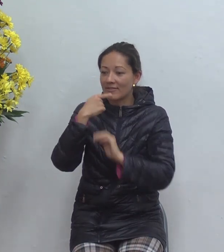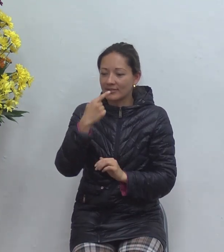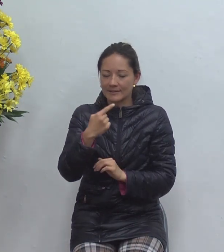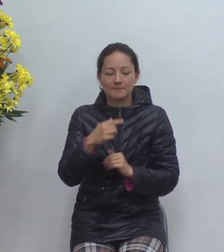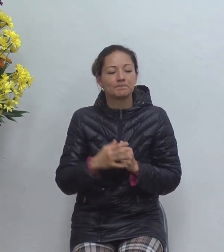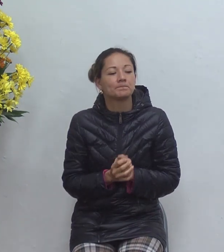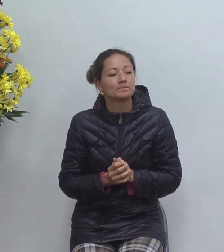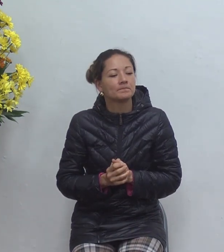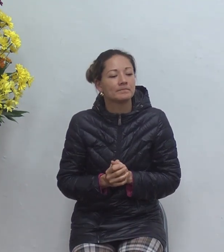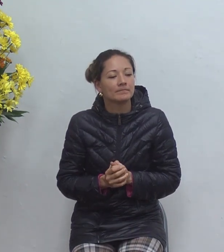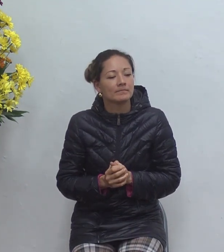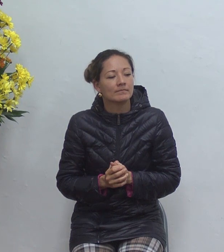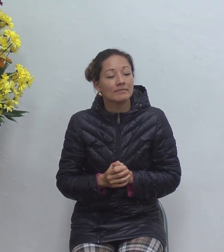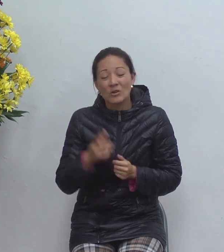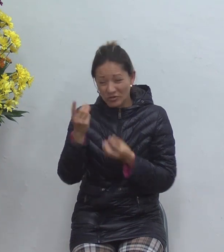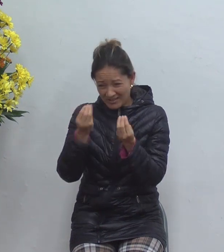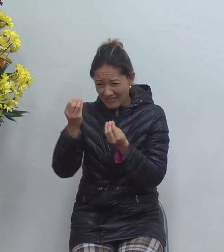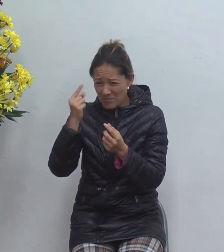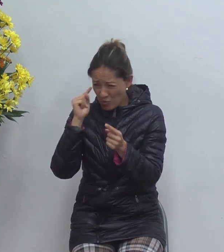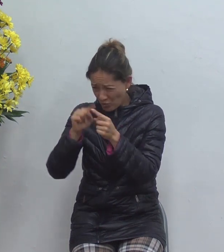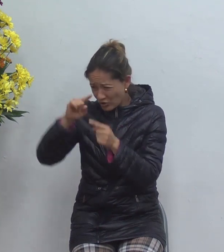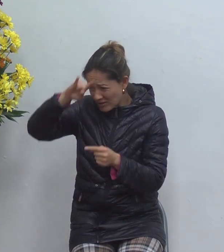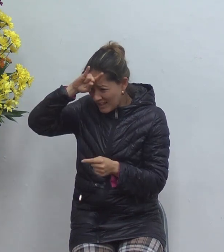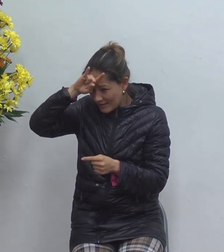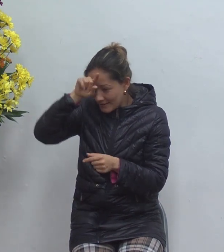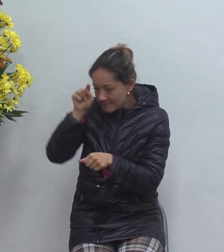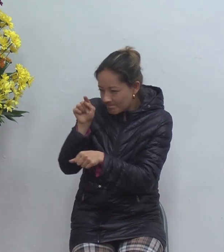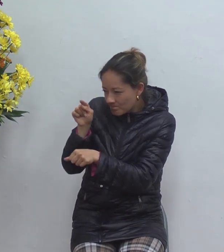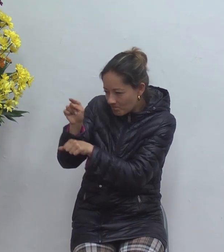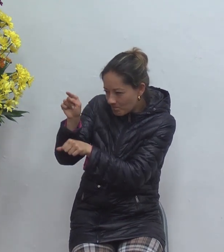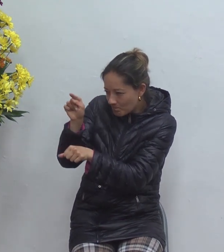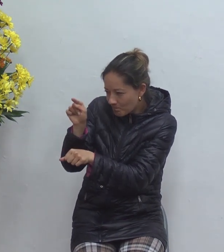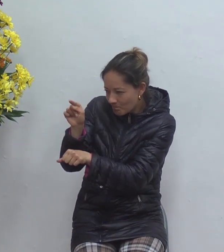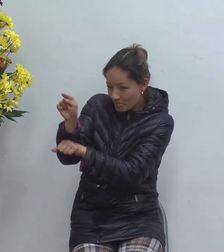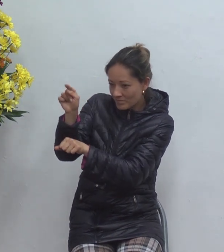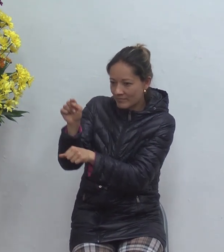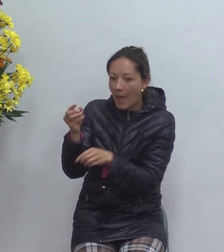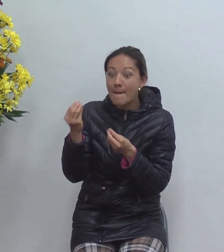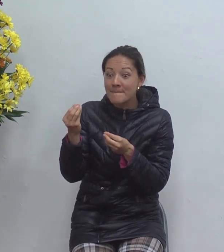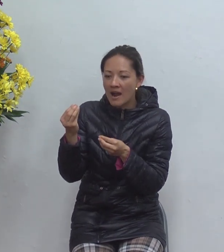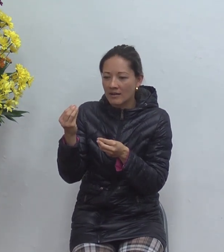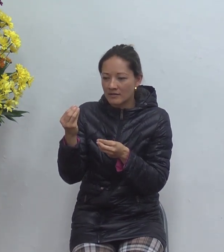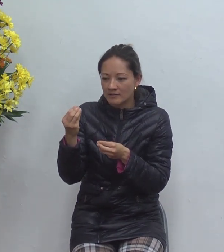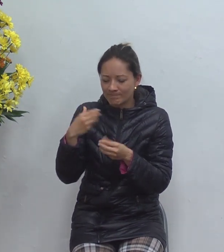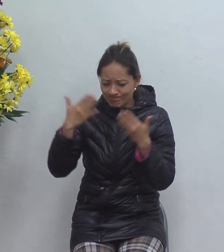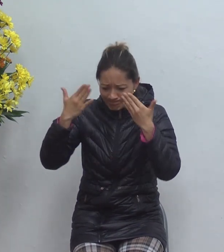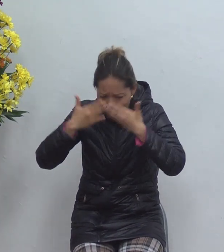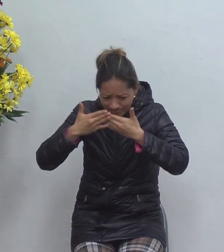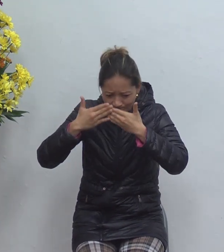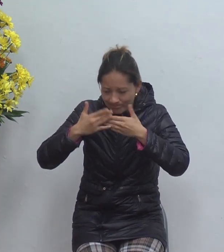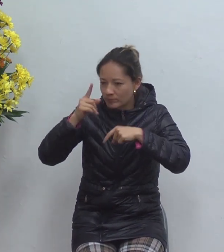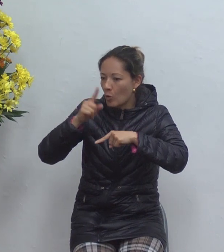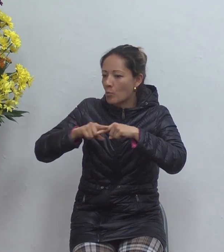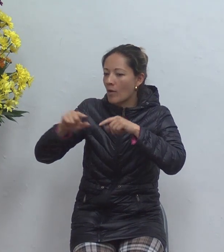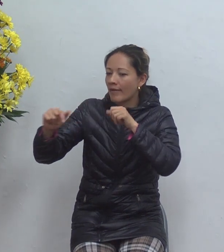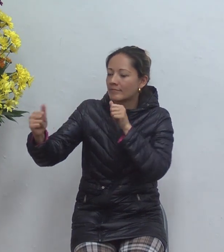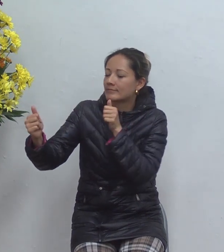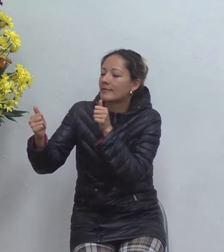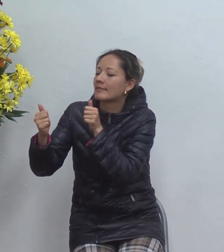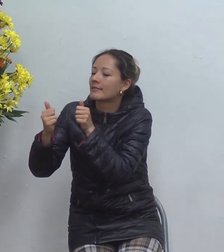¿sabe qué hace Satanás? lo acusa para que usted no se acerque a Dios no crean eso ven y te doy una